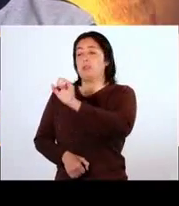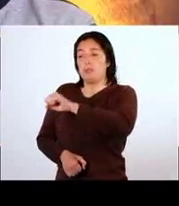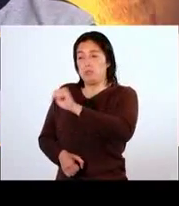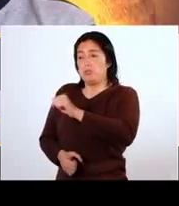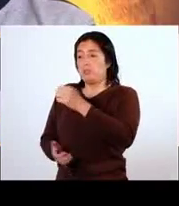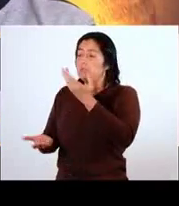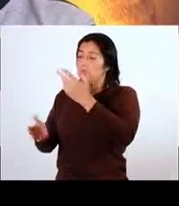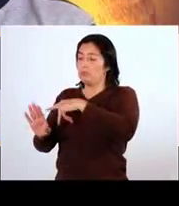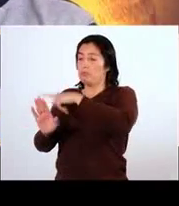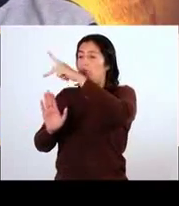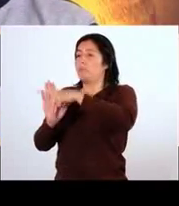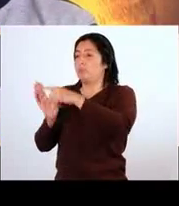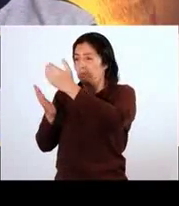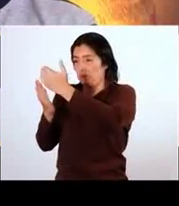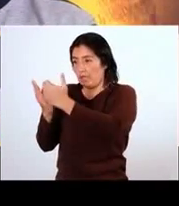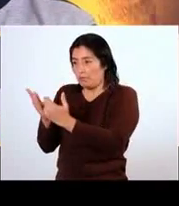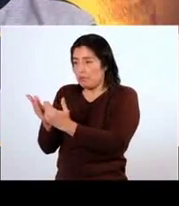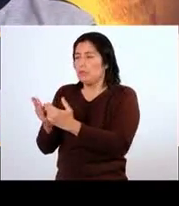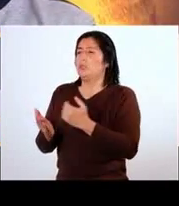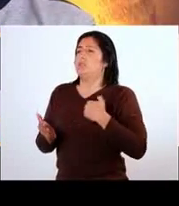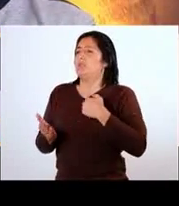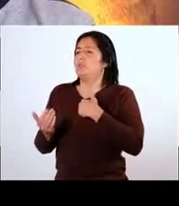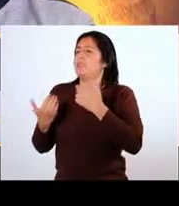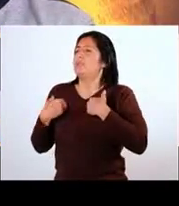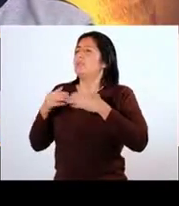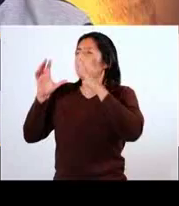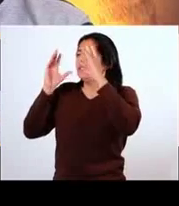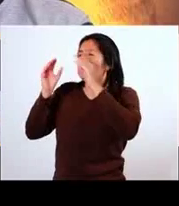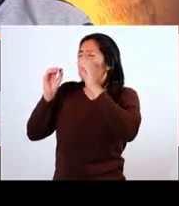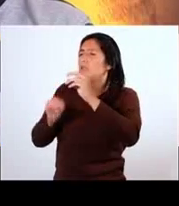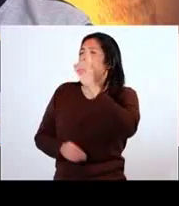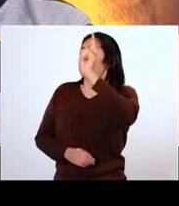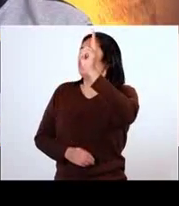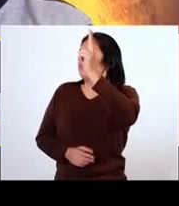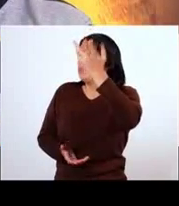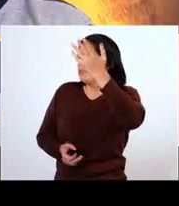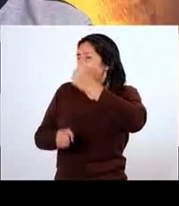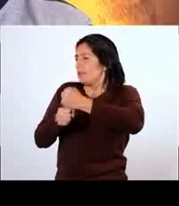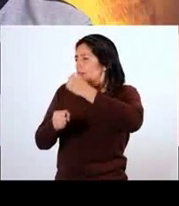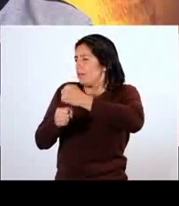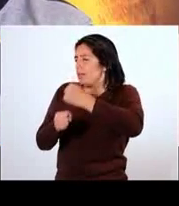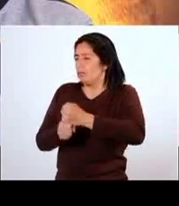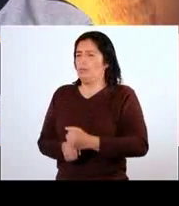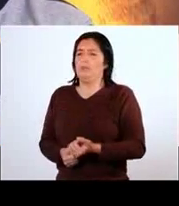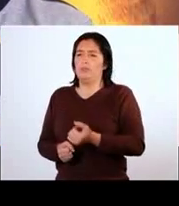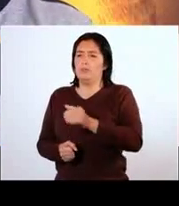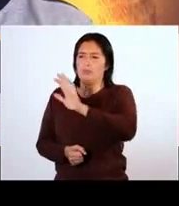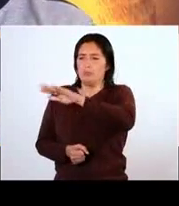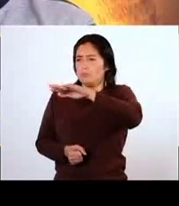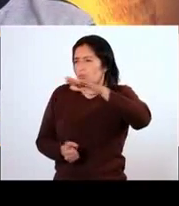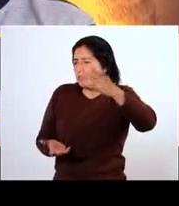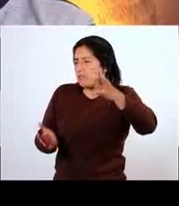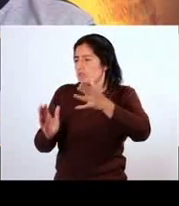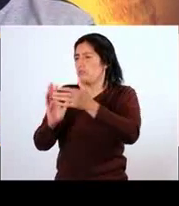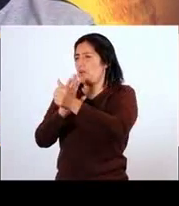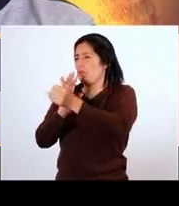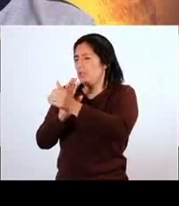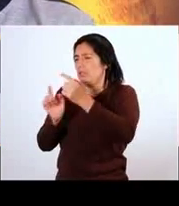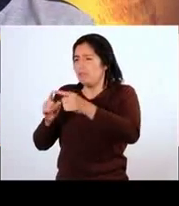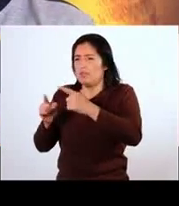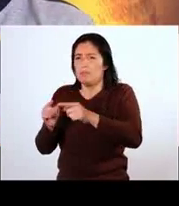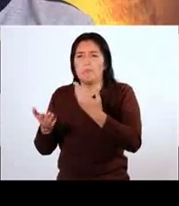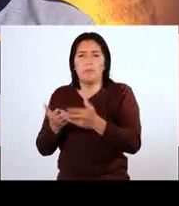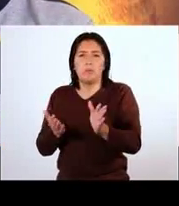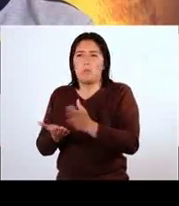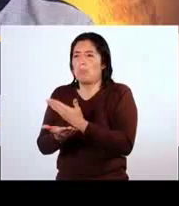programas, evidentemente, nosotros teníamos que capacitar a los profesores que trabajaban con los chicos con habilidades diferentes y no existía,